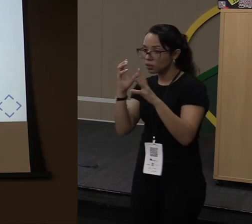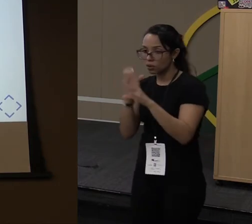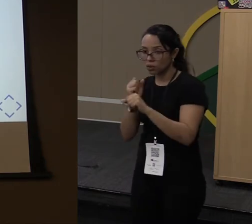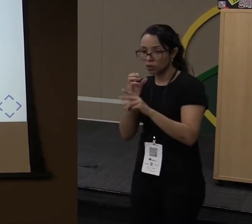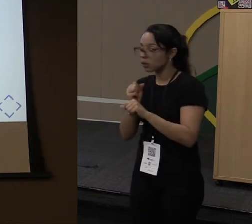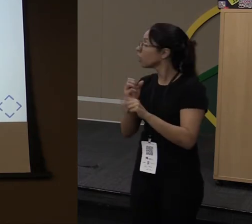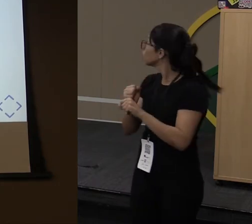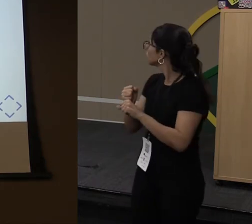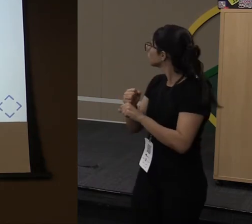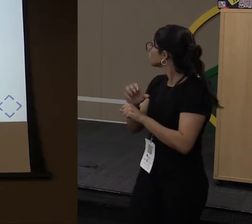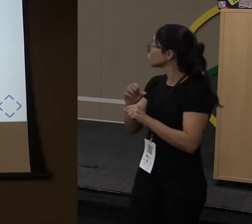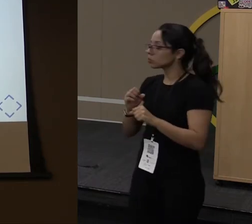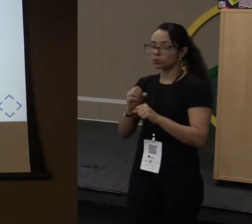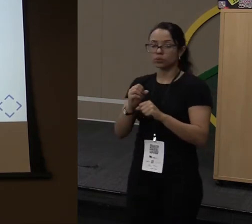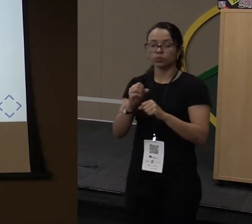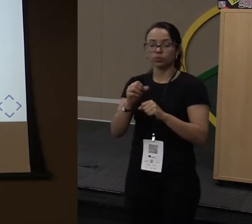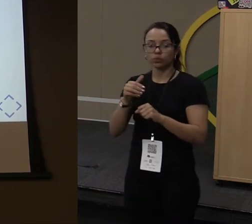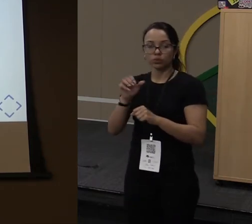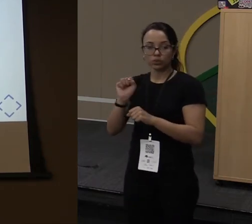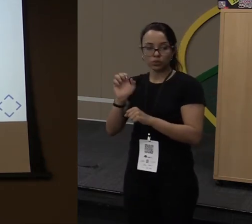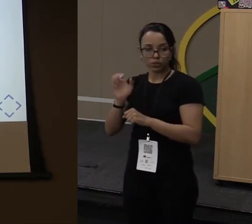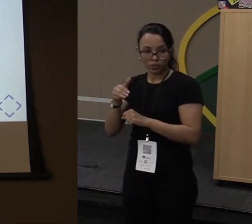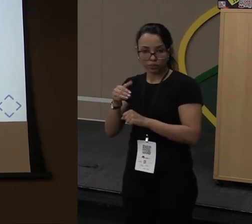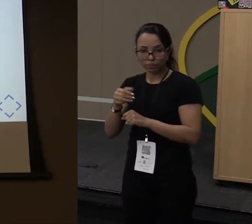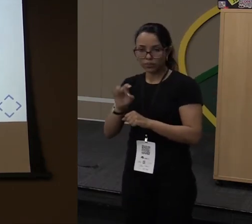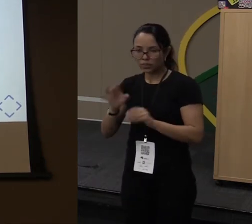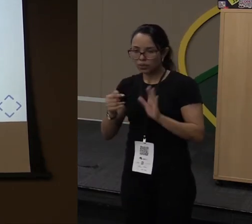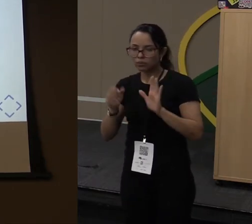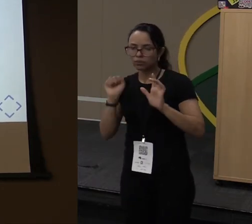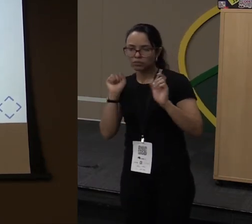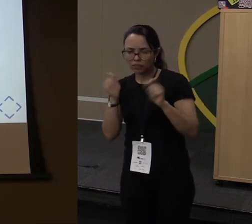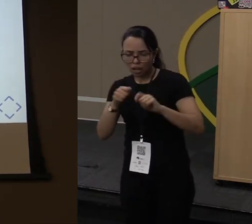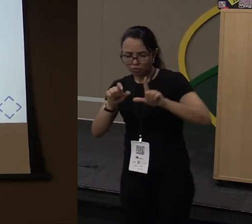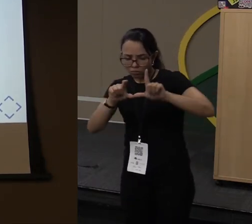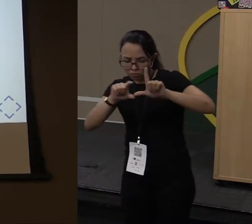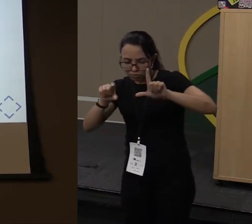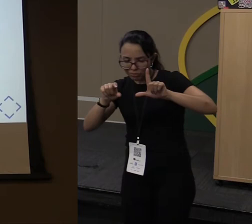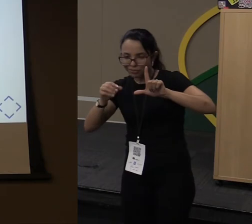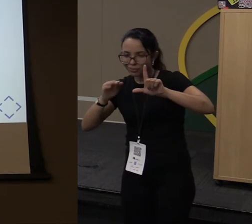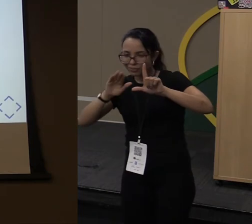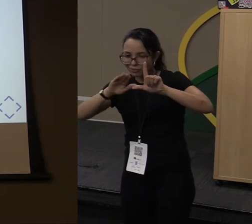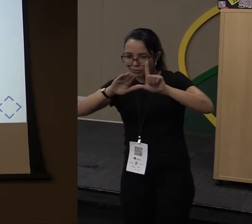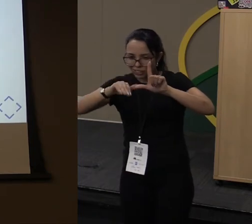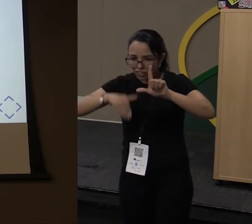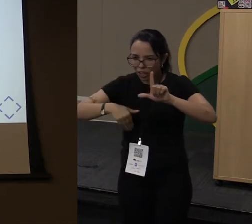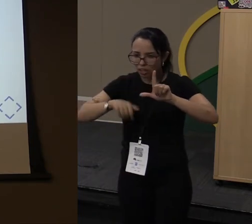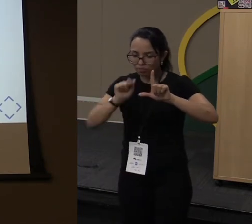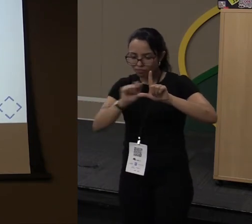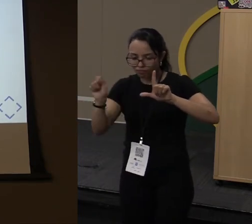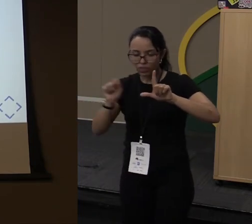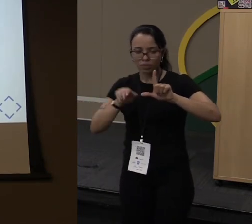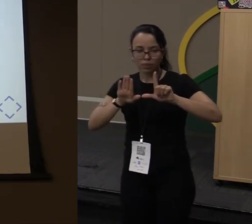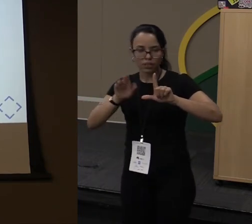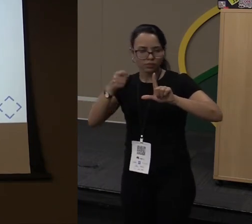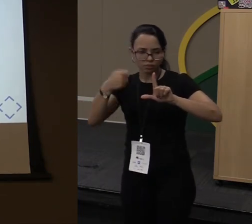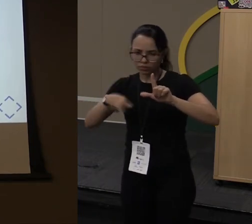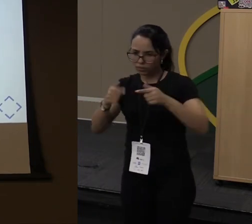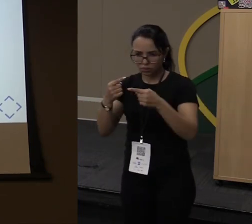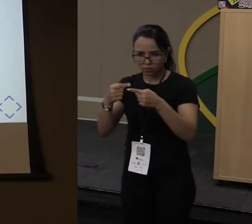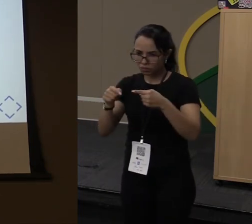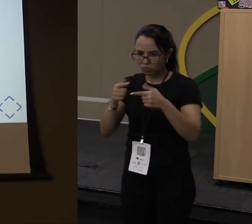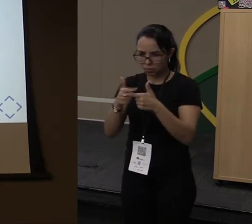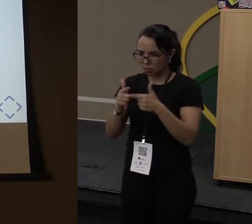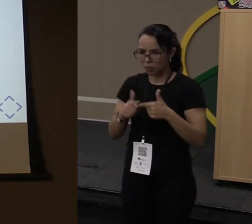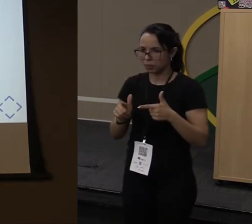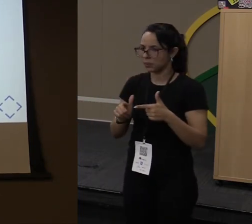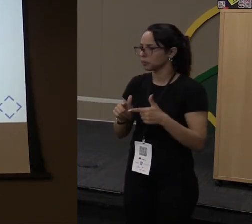podia remover esses ints, mas eu deixei só para sinalizar. Podia remover, não tem problema. O que eu fiz aqui é criar uma Lambda